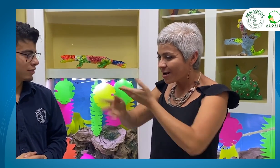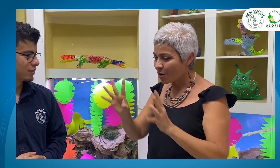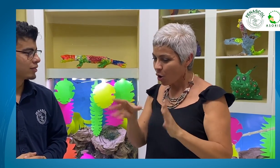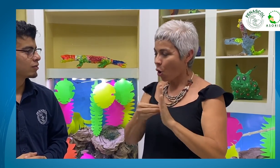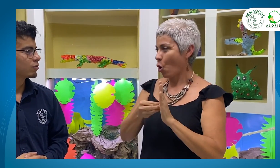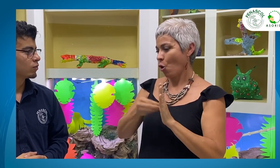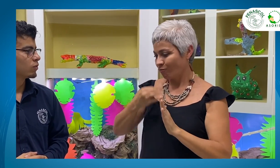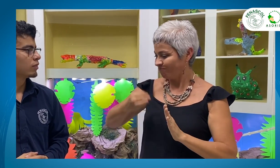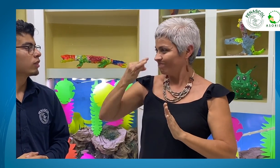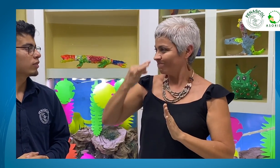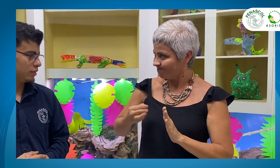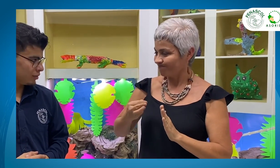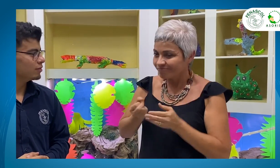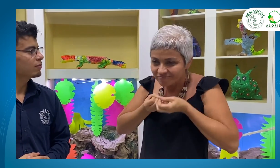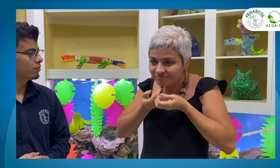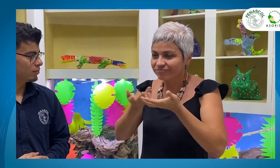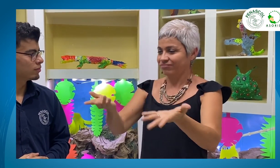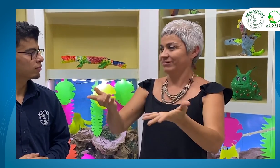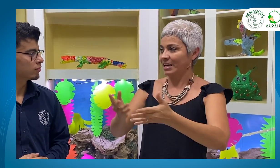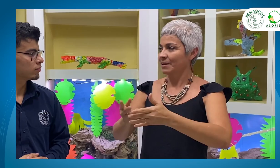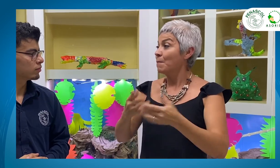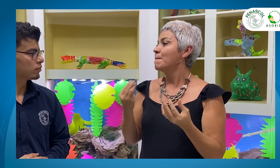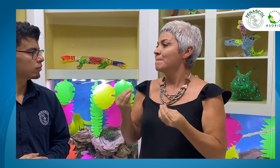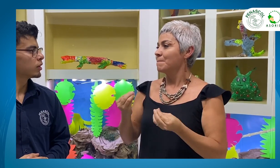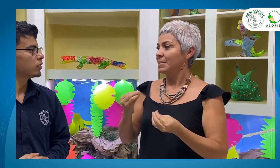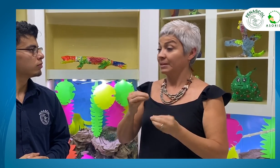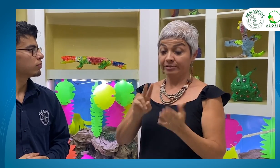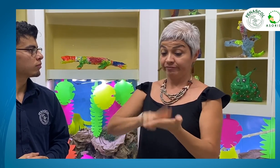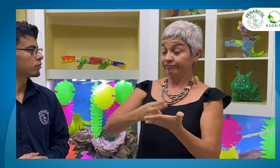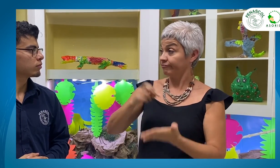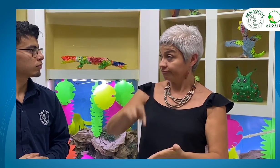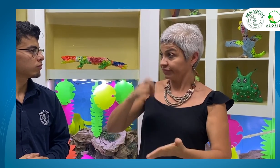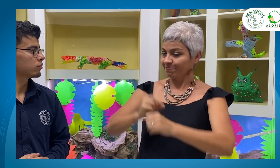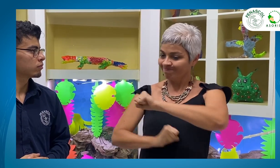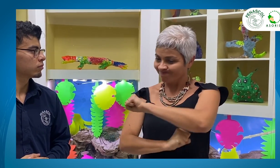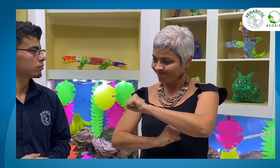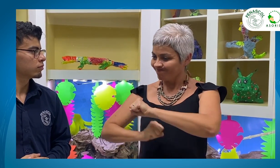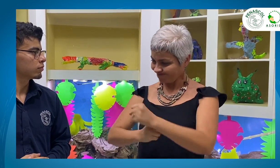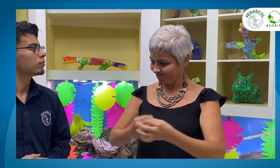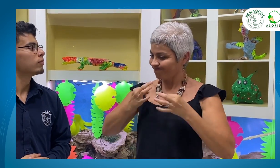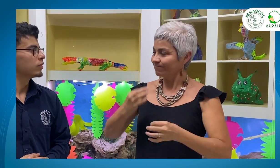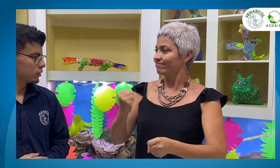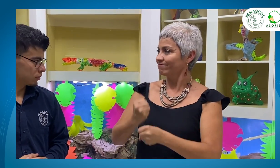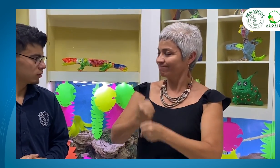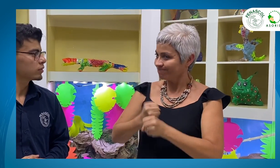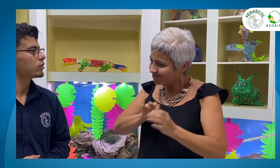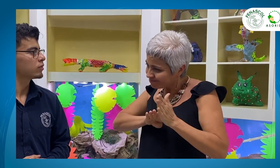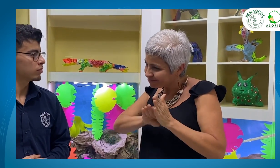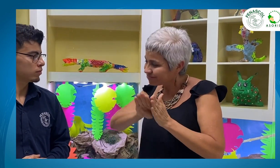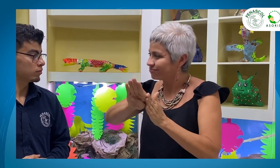enfocado al Código de Ética, para poder aportar a los fundamentos de la interpretación profesional y un buen desarrollo del trabajo.